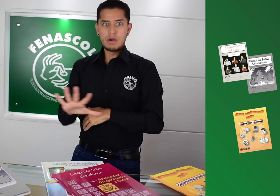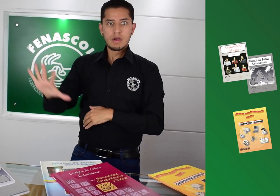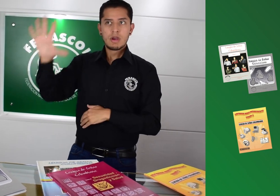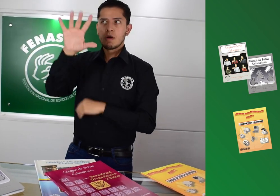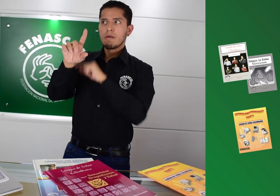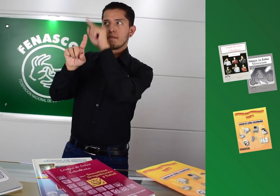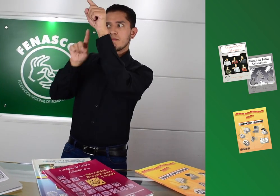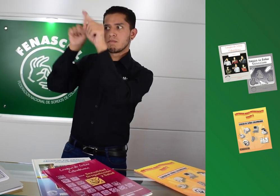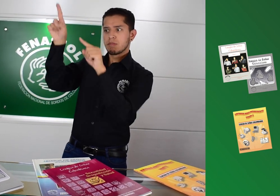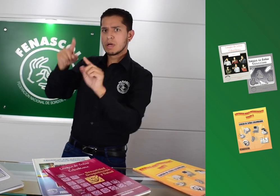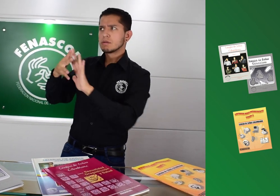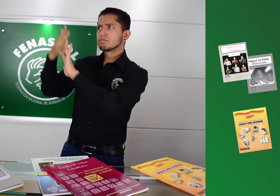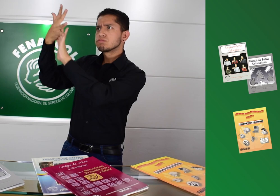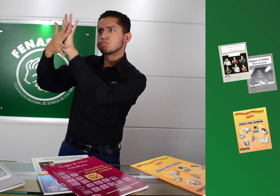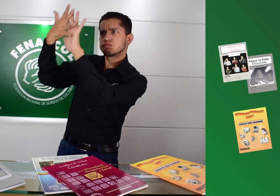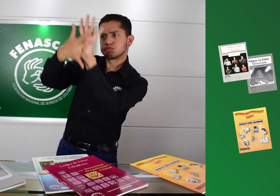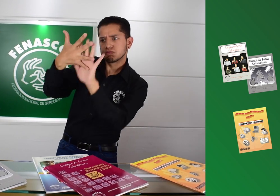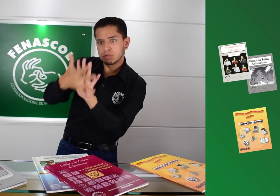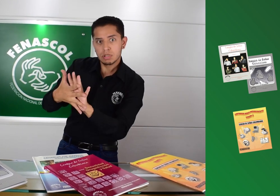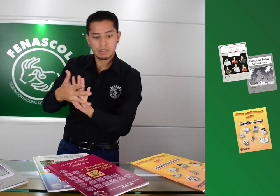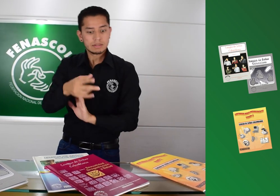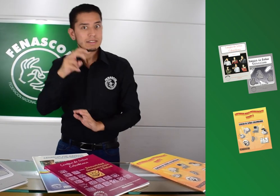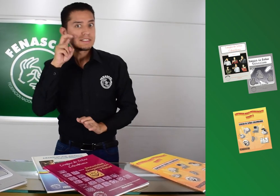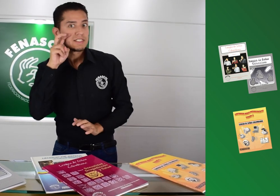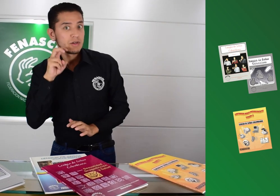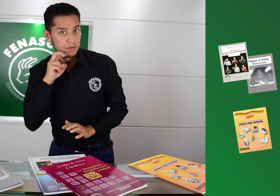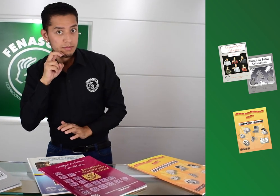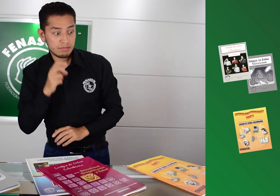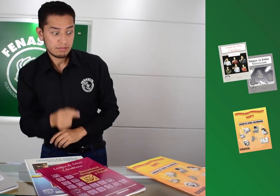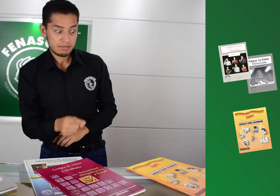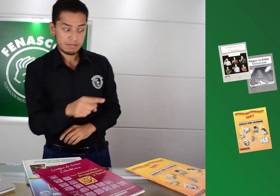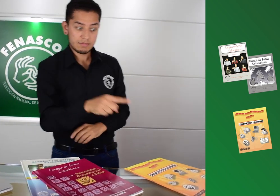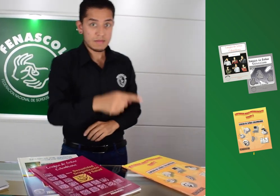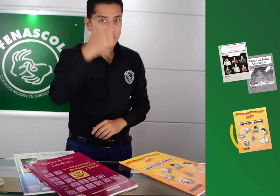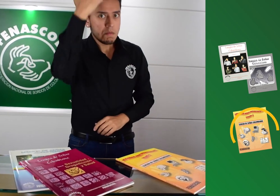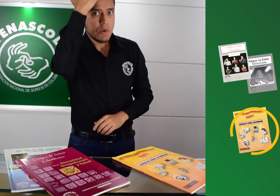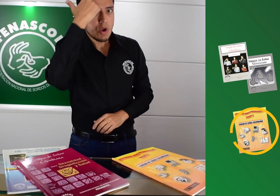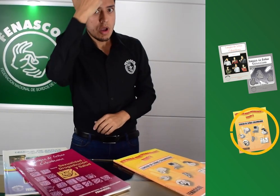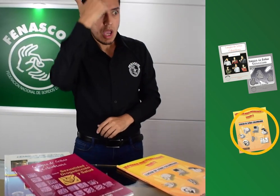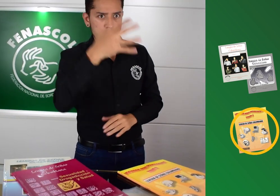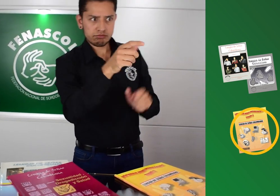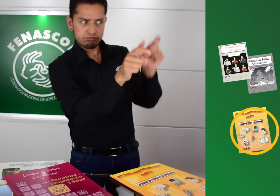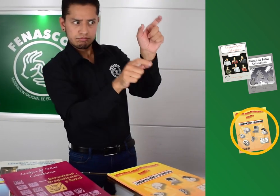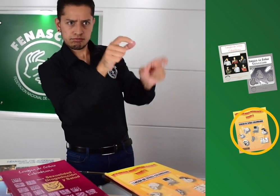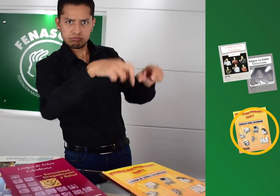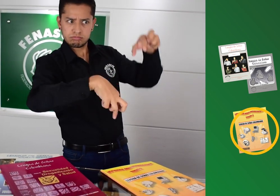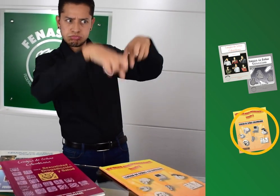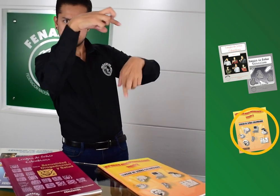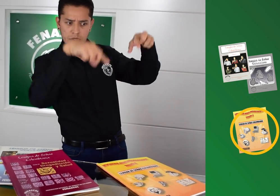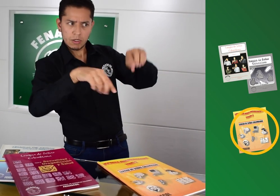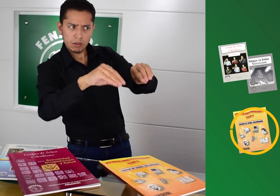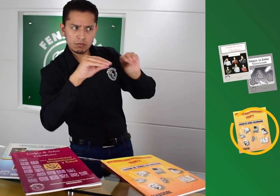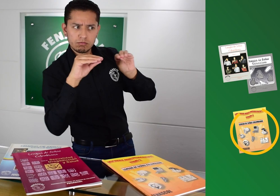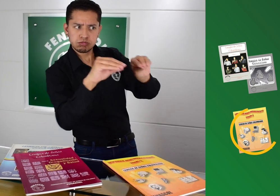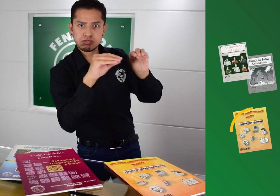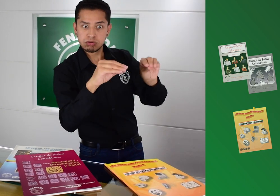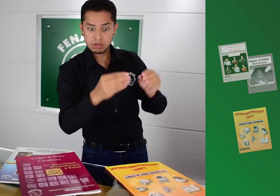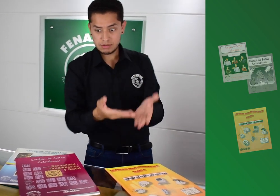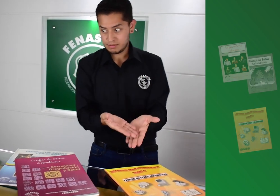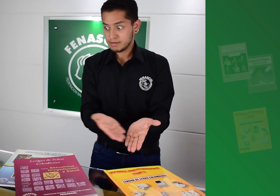de las regiones de Colombia y de sexualidad, mientras que este es un libro de señas pedagógicas que los profesionales pueden utilizar.